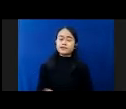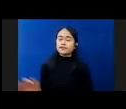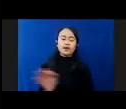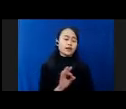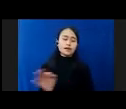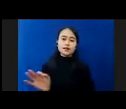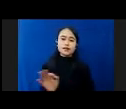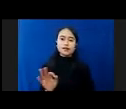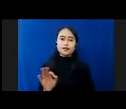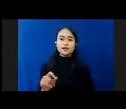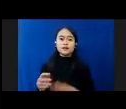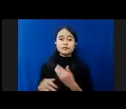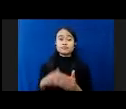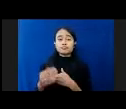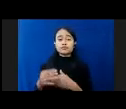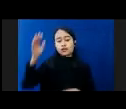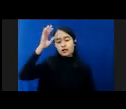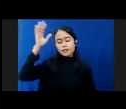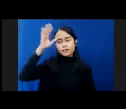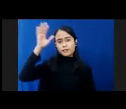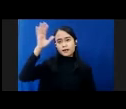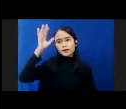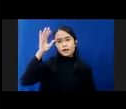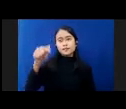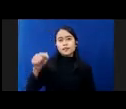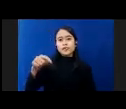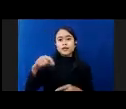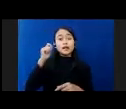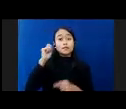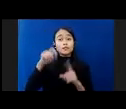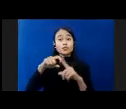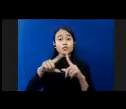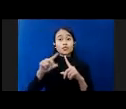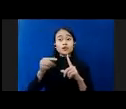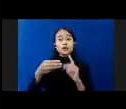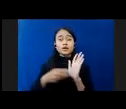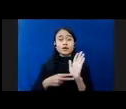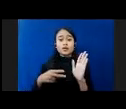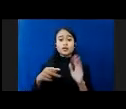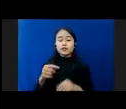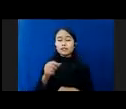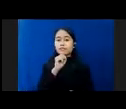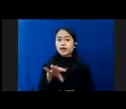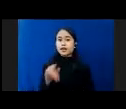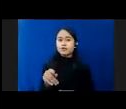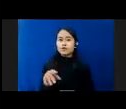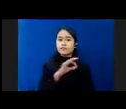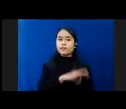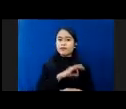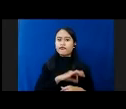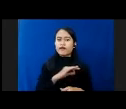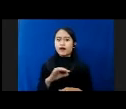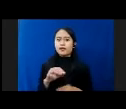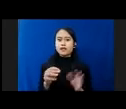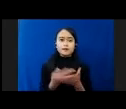Lalu Juga Tidak Memahami Tadi Ibu Karen Sudah Menyebut Soal Pemanfaatan Medsus Untuk Online Sexual